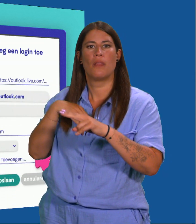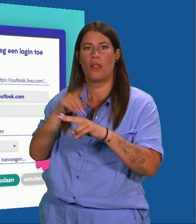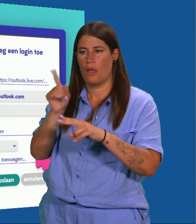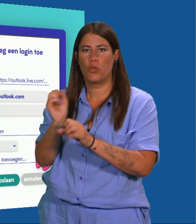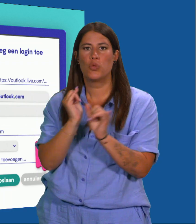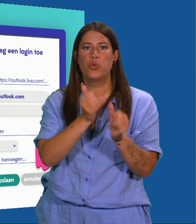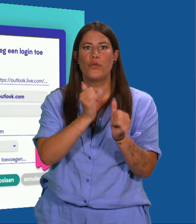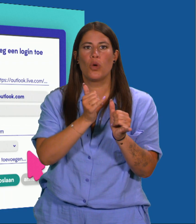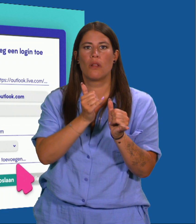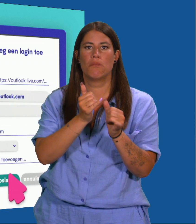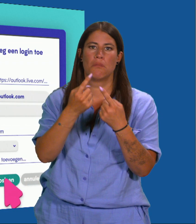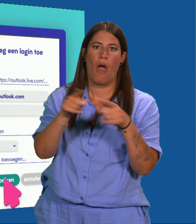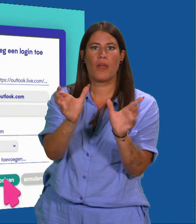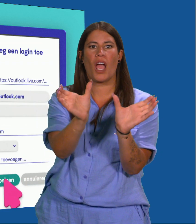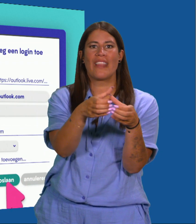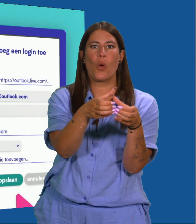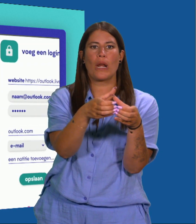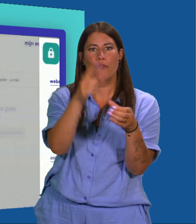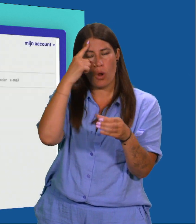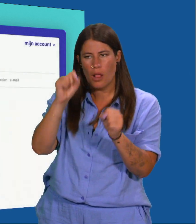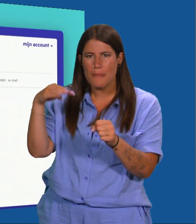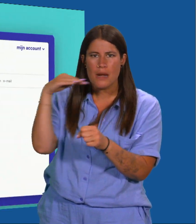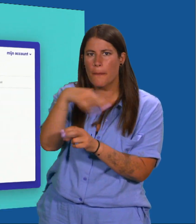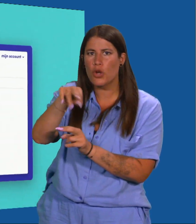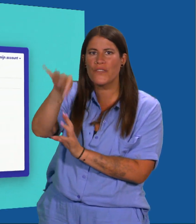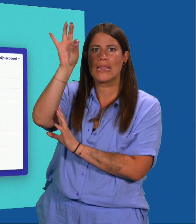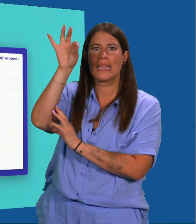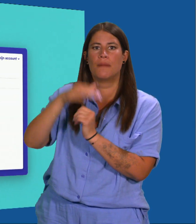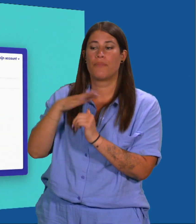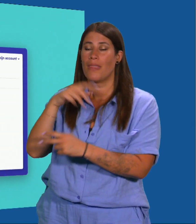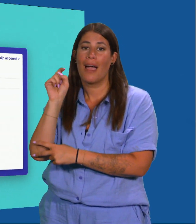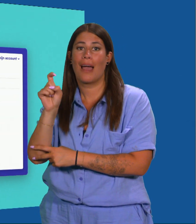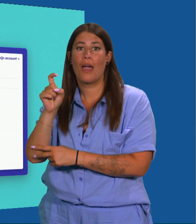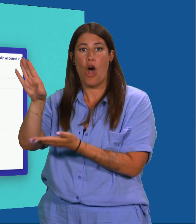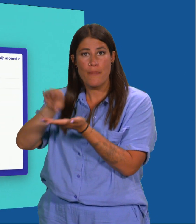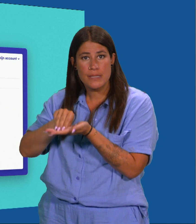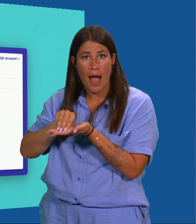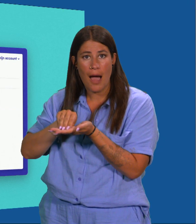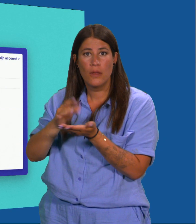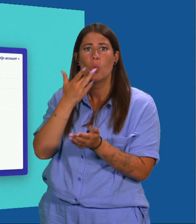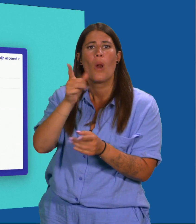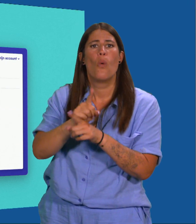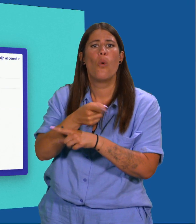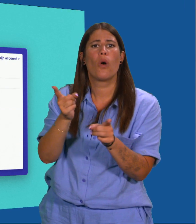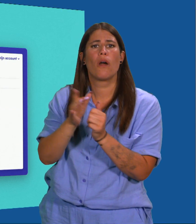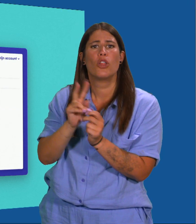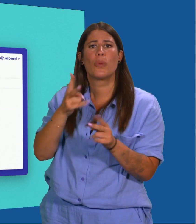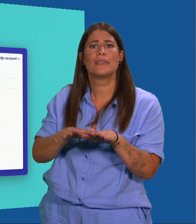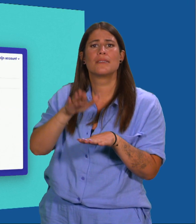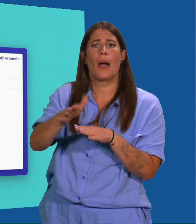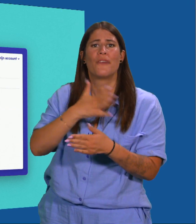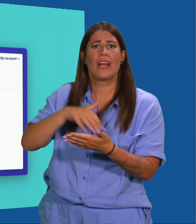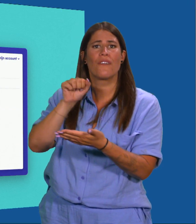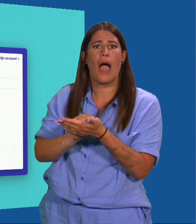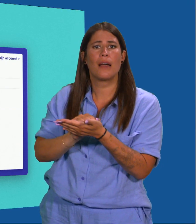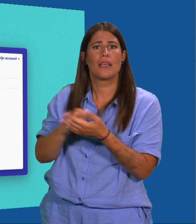te vinden. Klik op Opslaan. Wil je twee-stapsverificatie activeren om je wachtwoordkluis